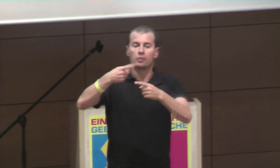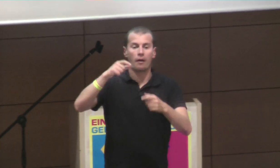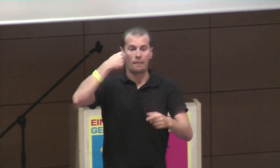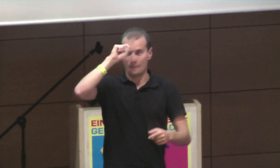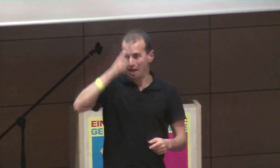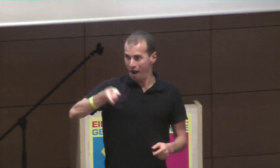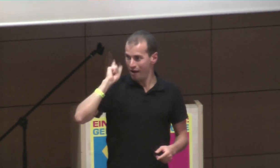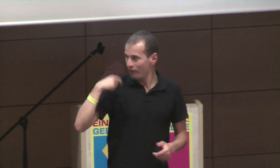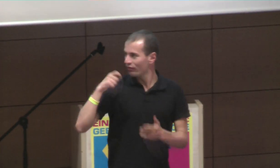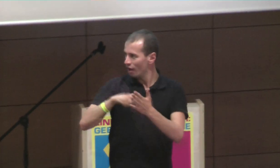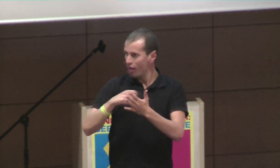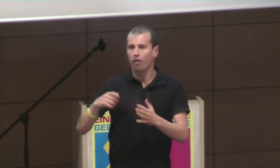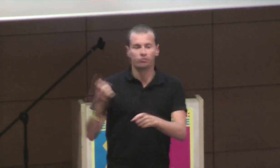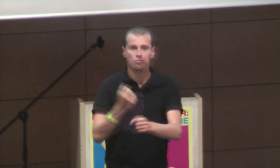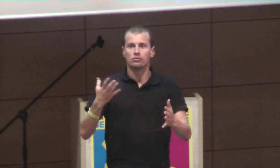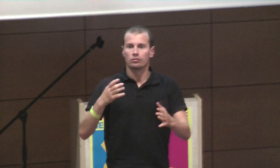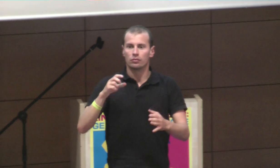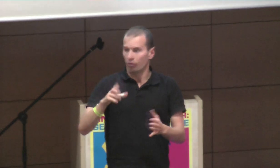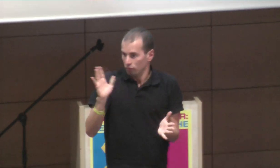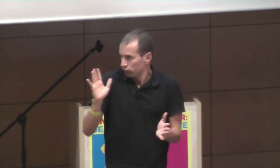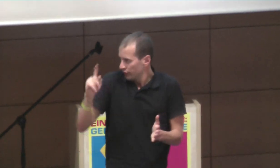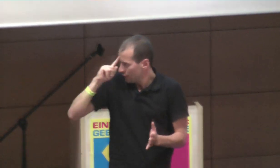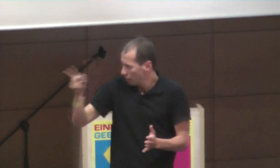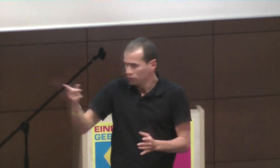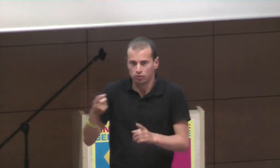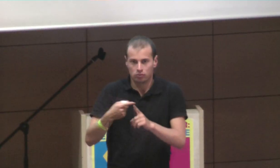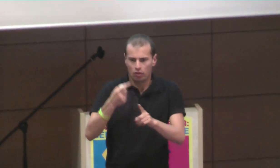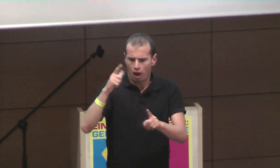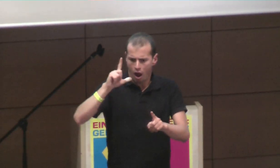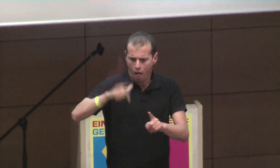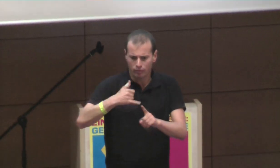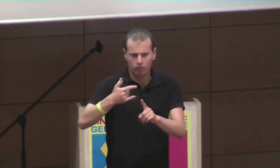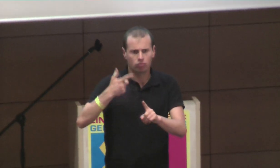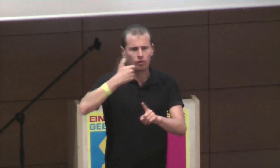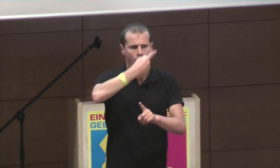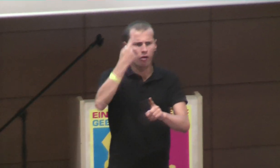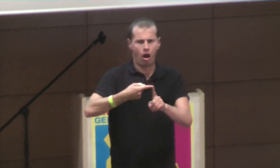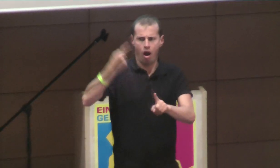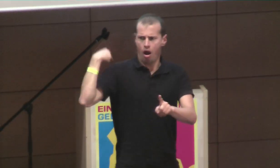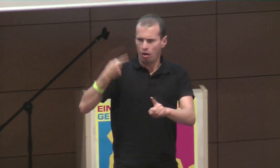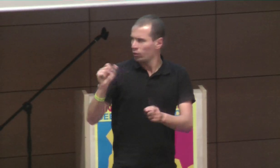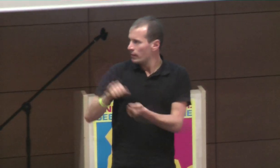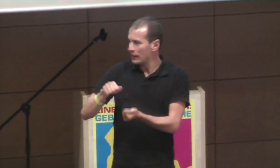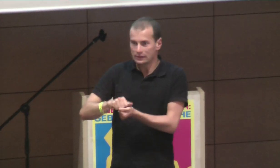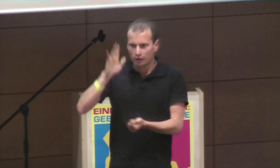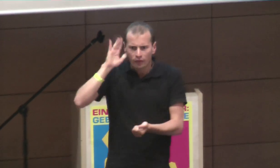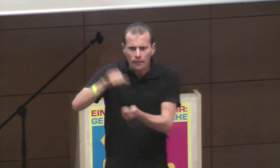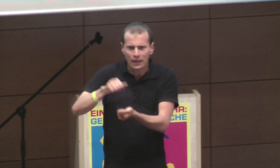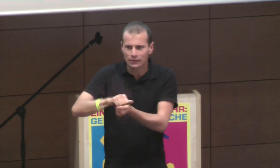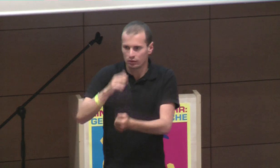ich ganz erstaunt, dass das funktioniert hat, und, tatsächlich bei der Berliner Wahl, ich dann also eingezogen bin, ne, ich glaub, äh, nach, vor einem Jahr, und